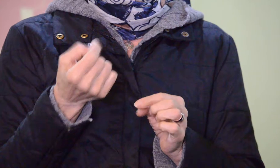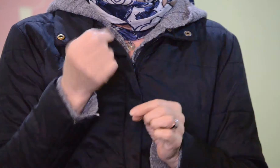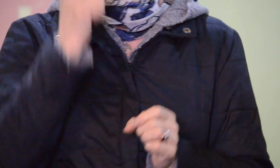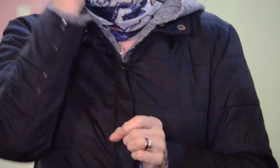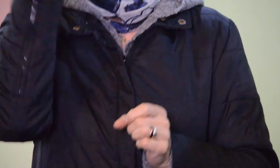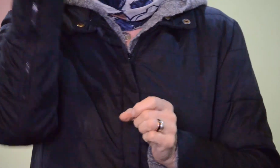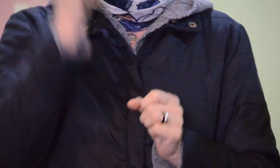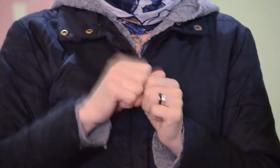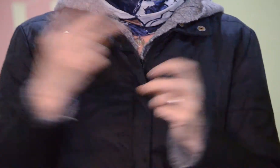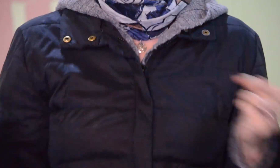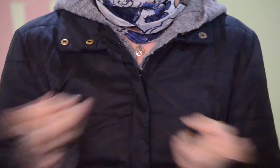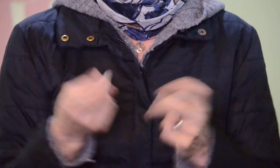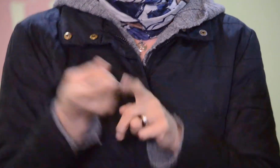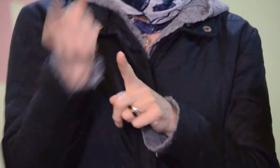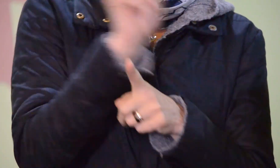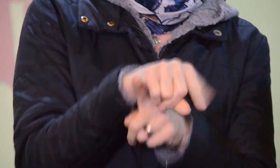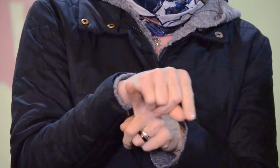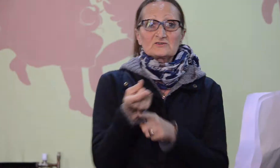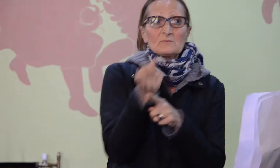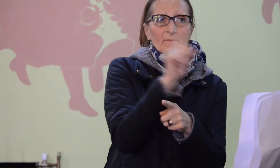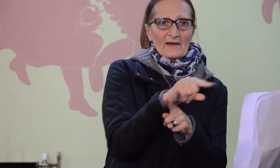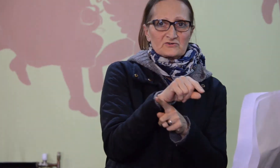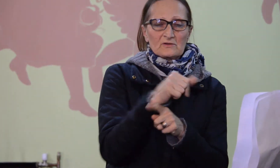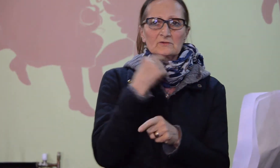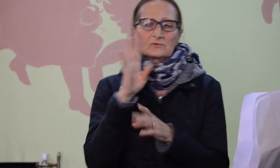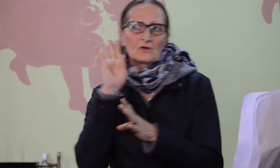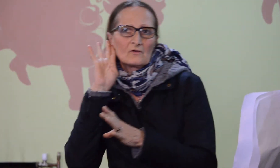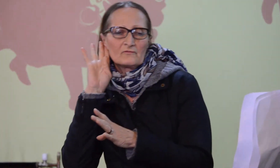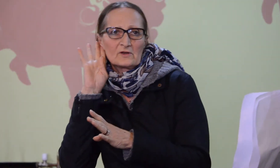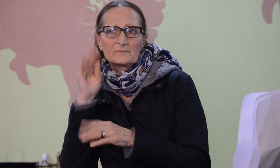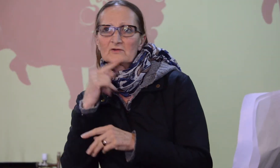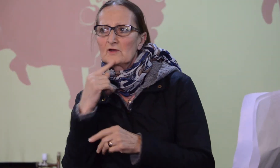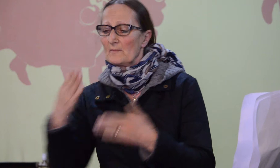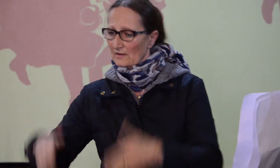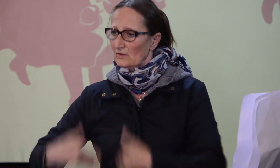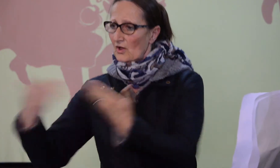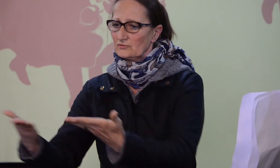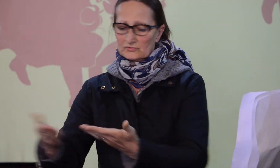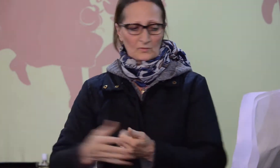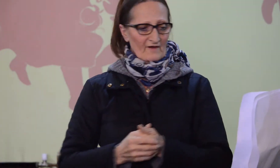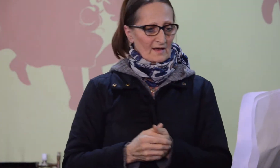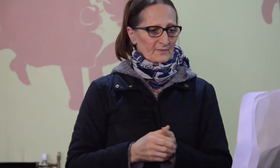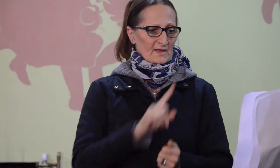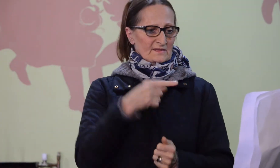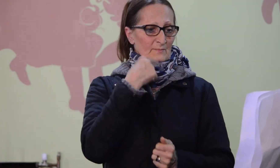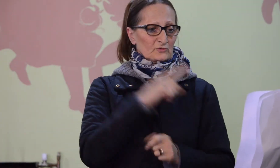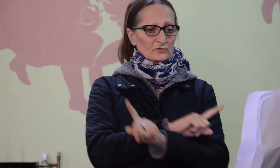másikat, s fülébe súgjam, add tovább. Nem mondhatom már senkinek, elmondom hát